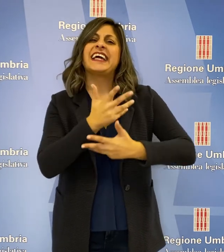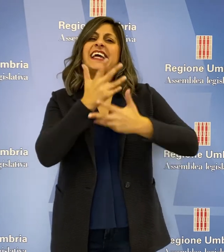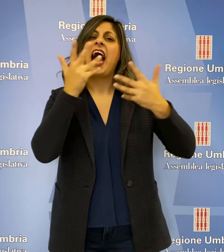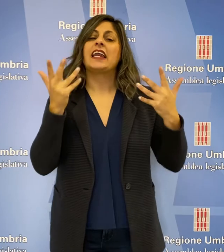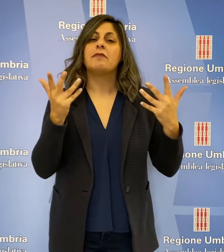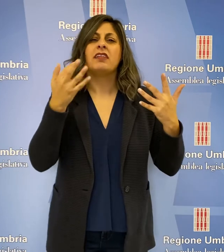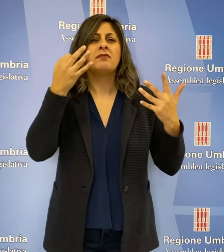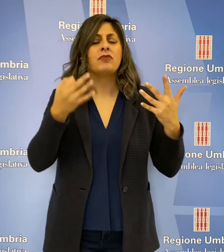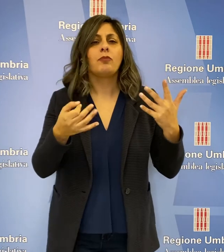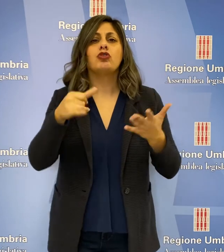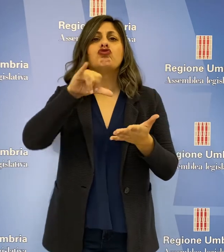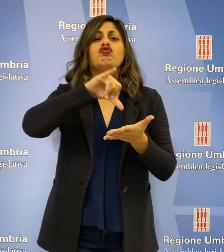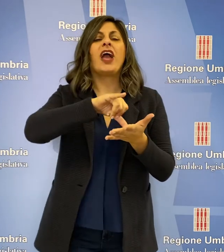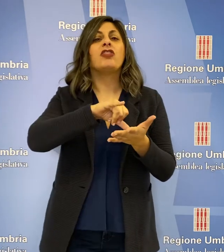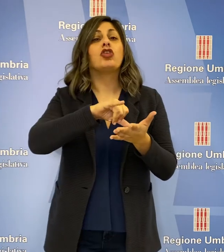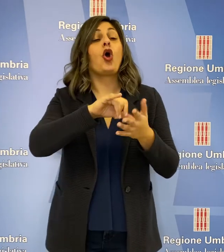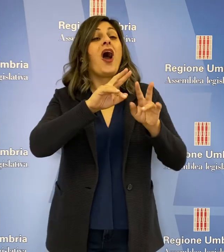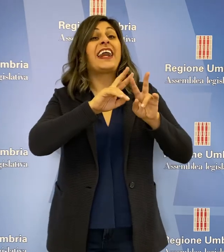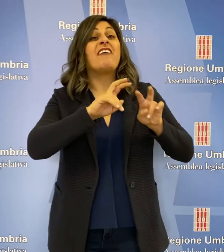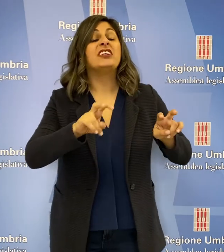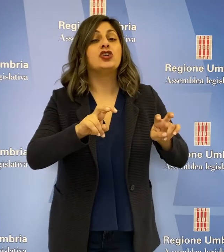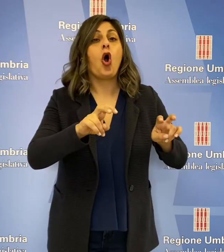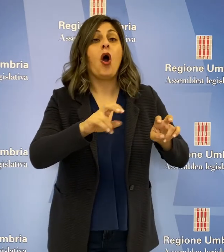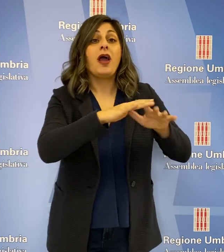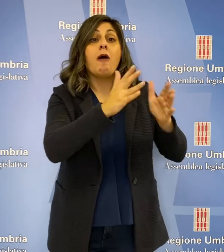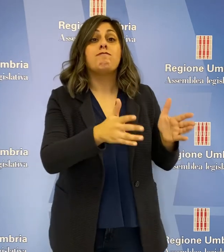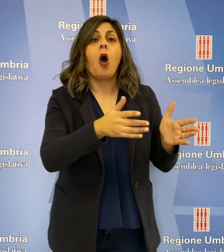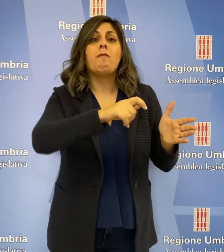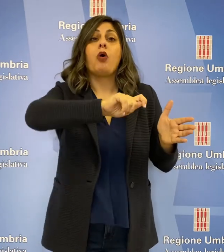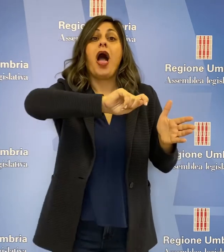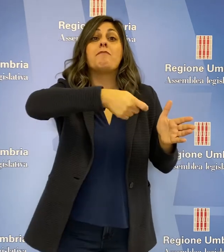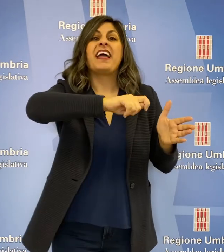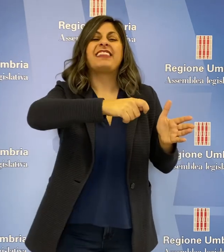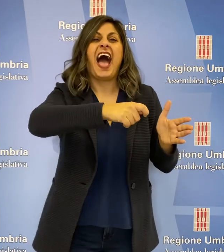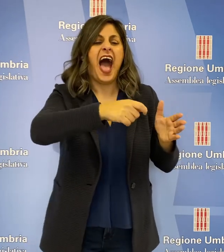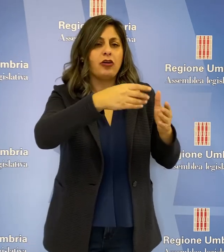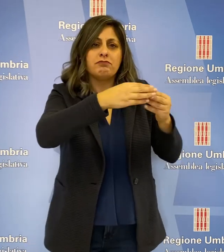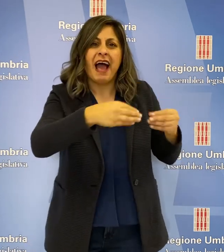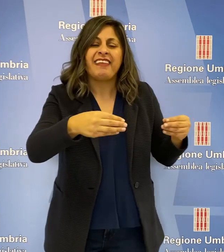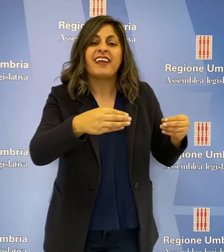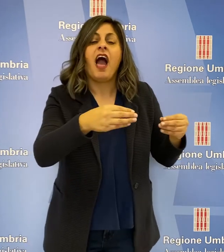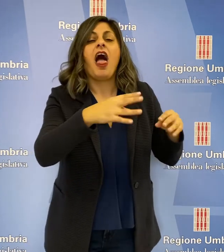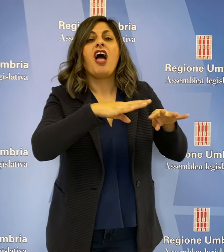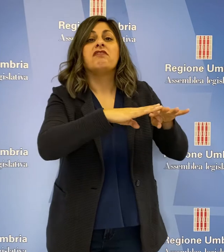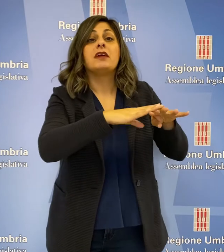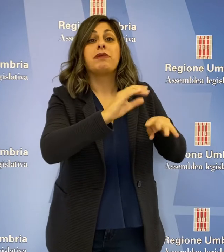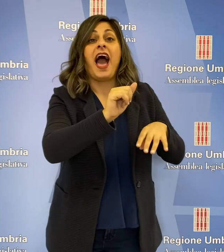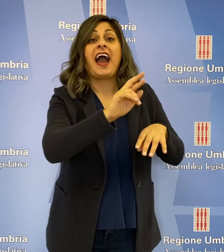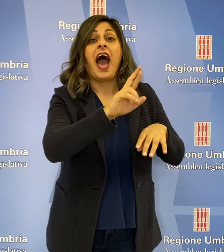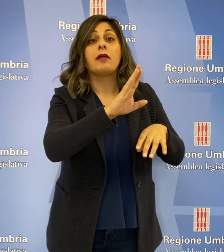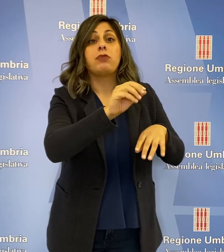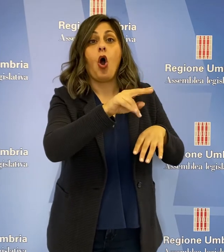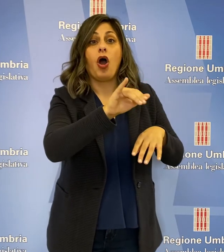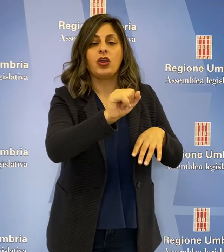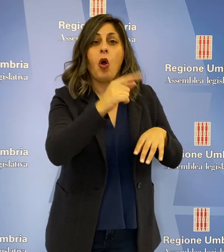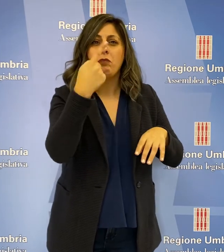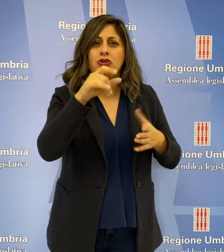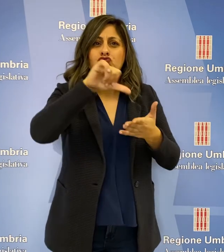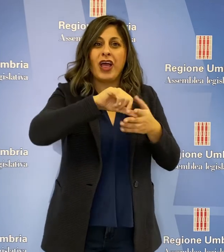hanno chiesto chiarimenti circa i centri per la revisione delle bombole a metano in fibra di carbonio che non sarebbero